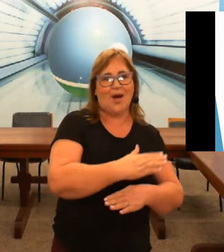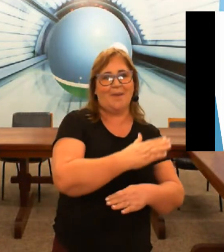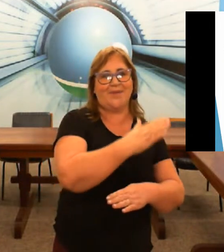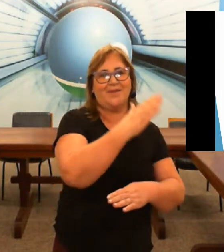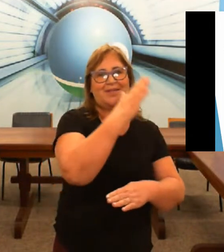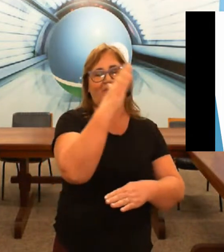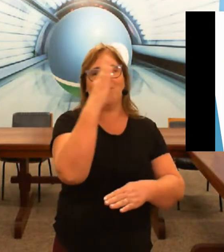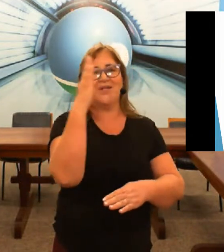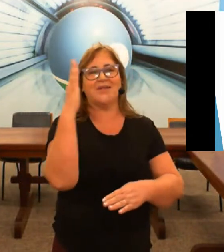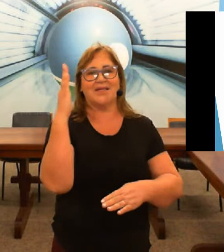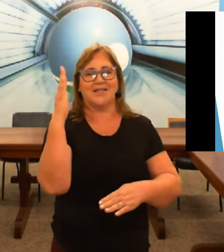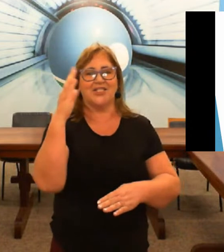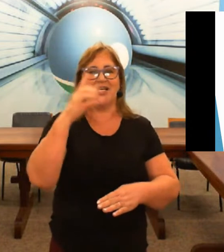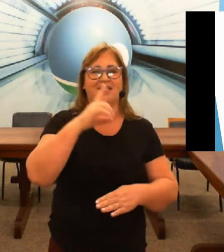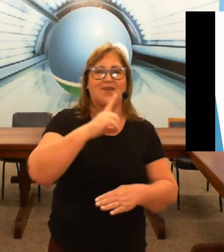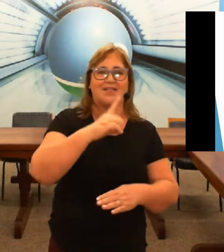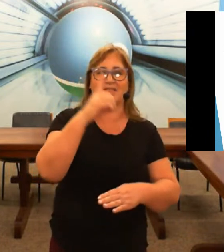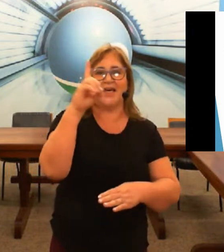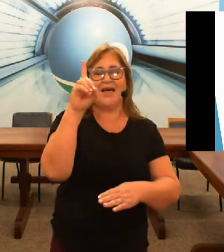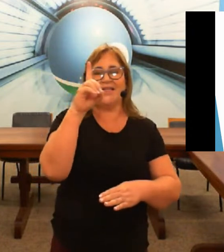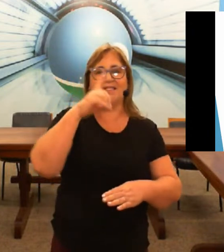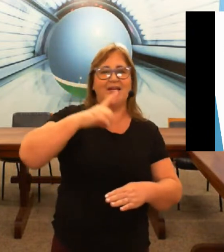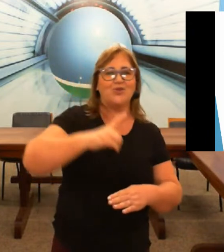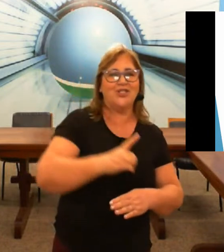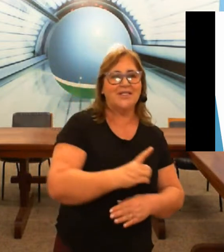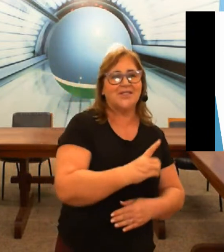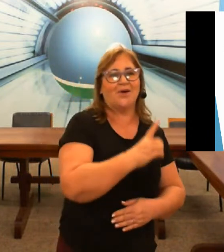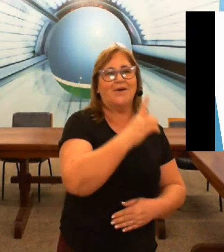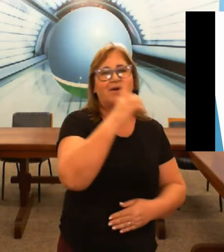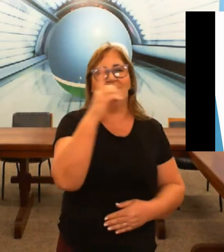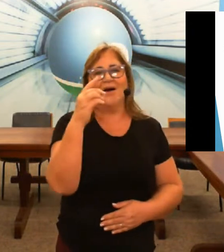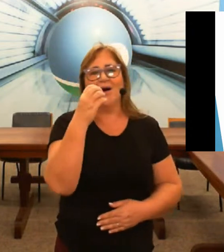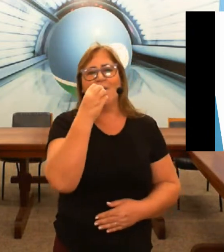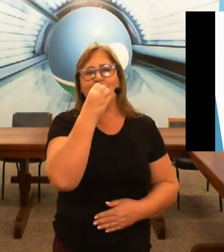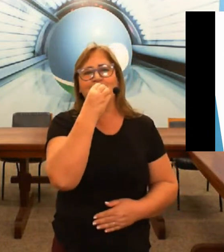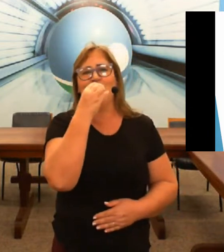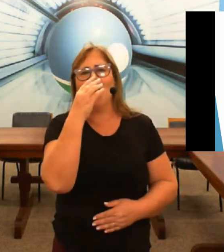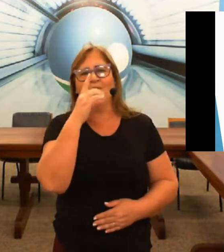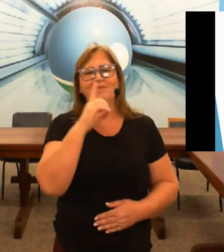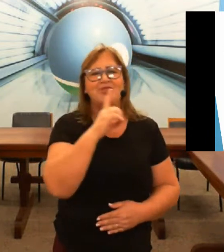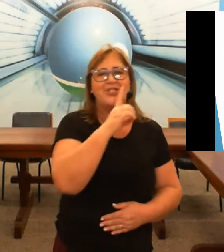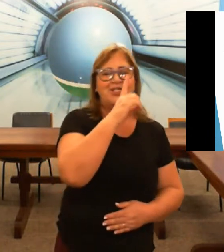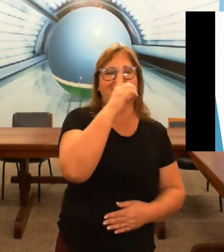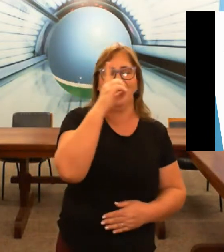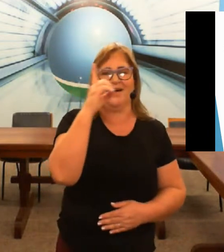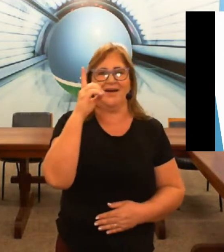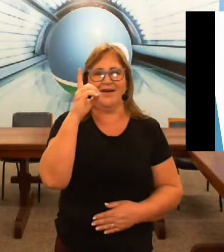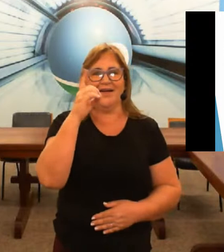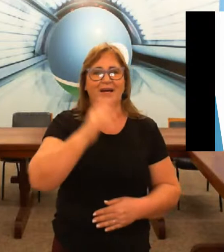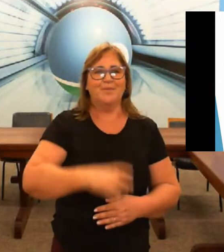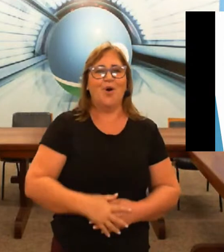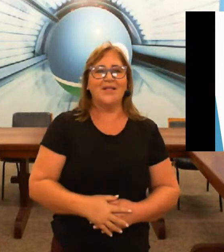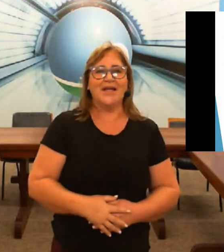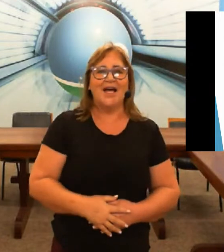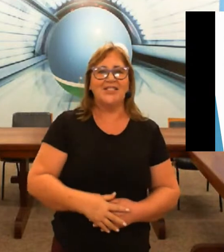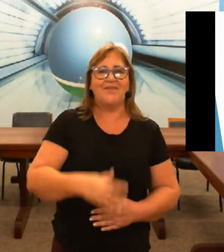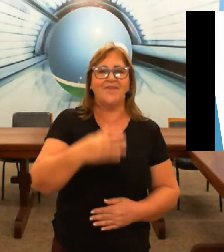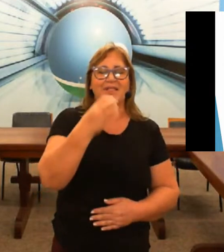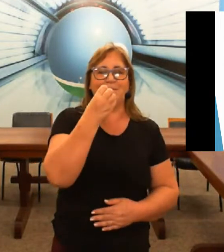não abre então por isso que eles fazem esse D do dia assim ó bom dia boa tarde você vai fazer